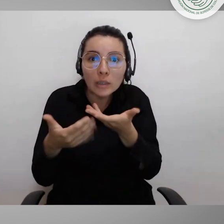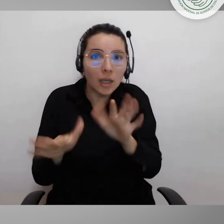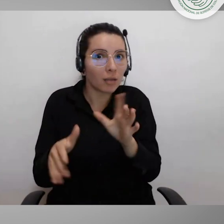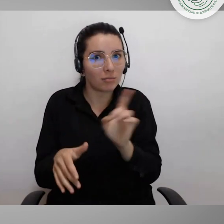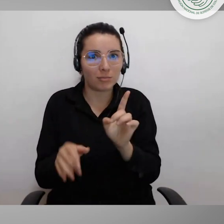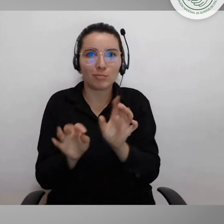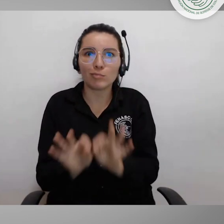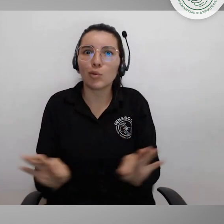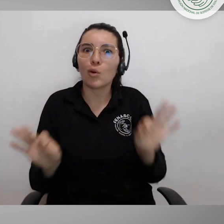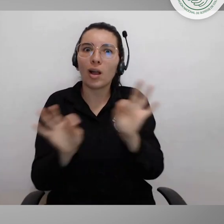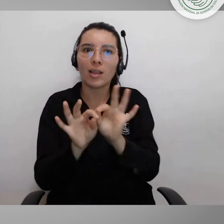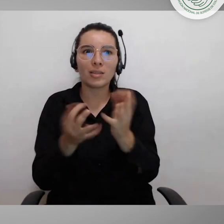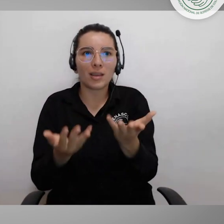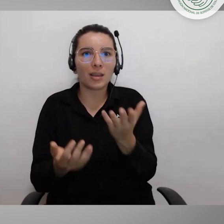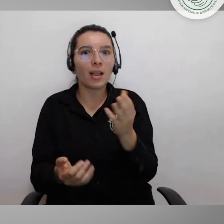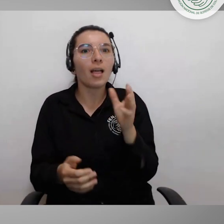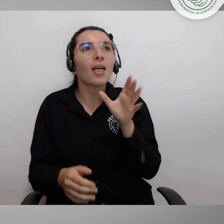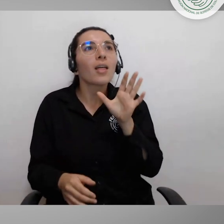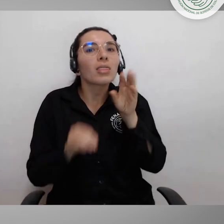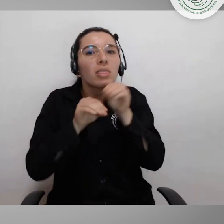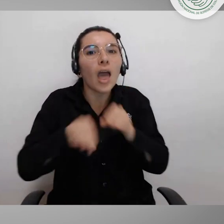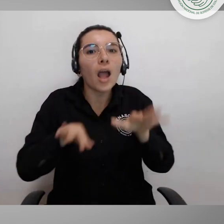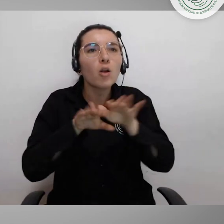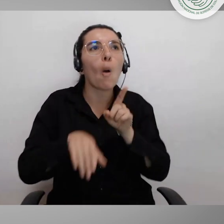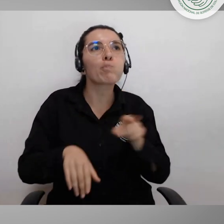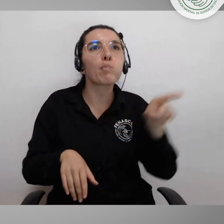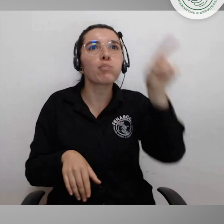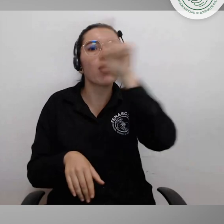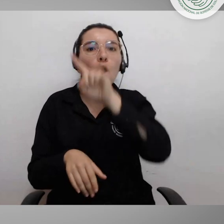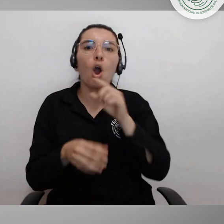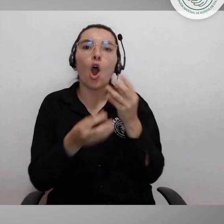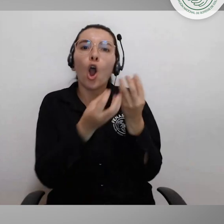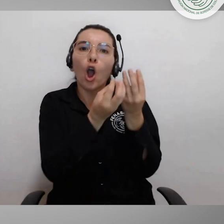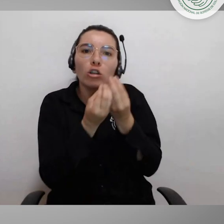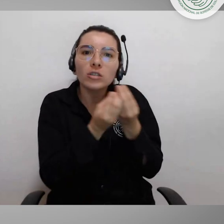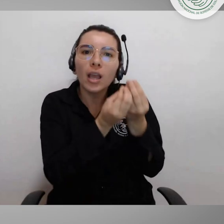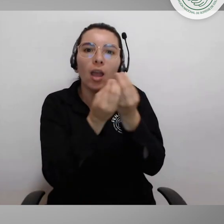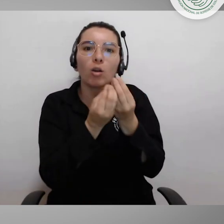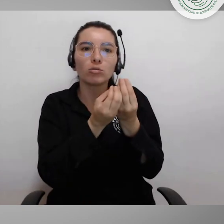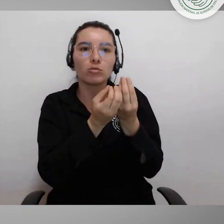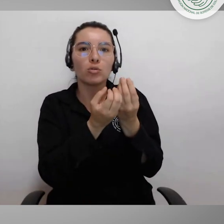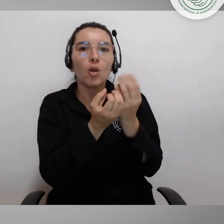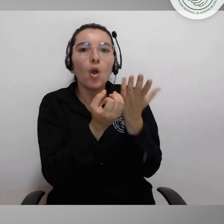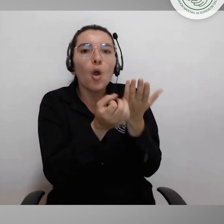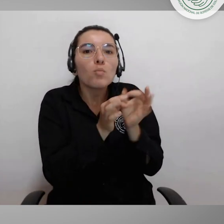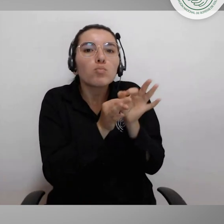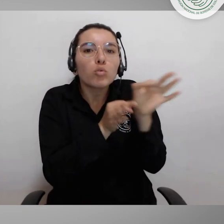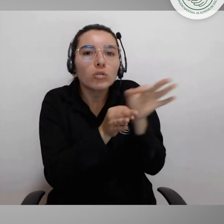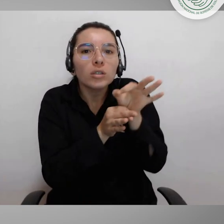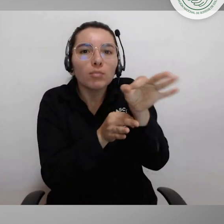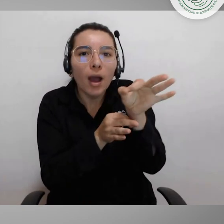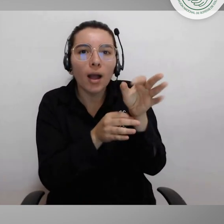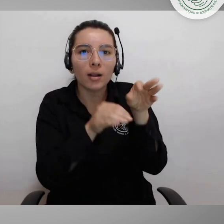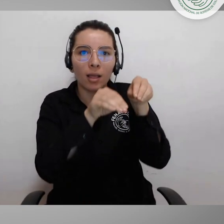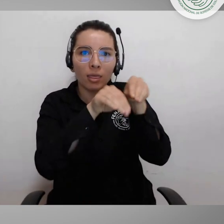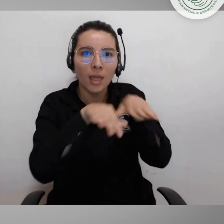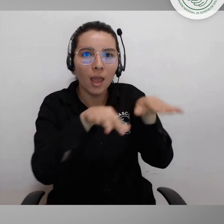y también desde los territorios, entonces fortalecer los consejos municipales y